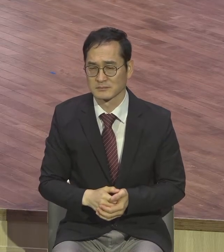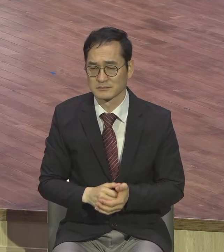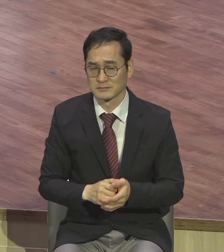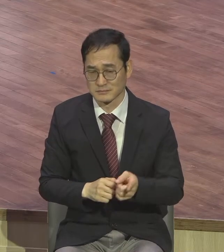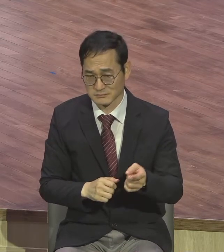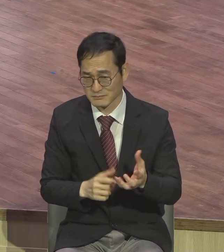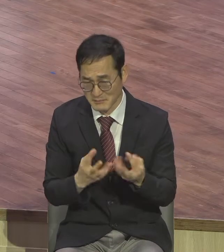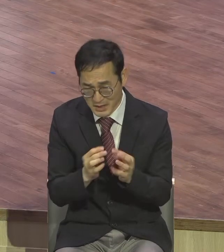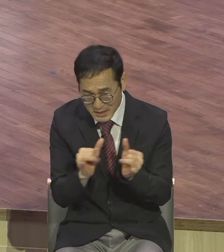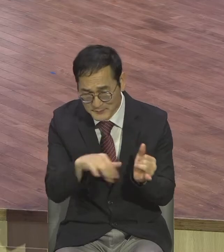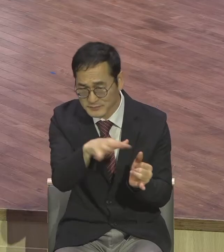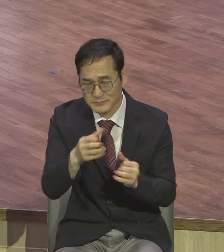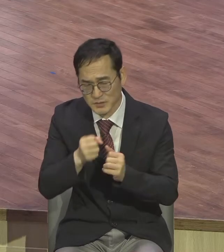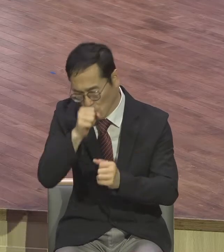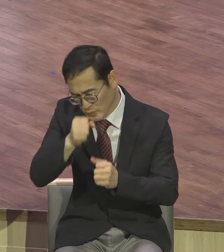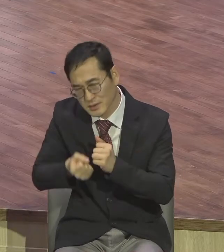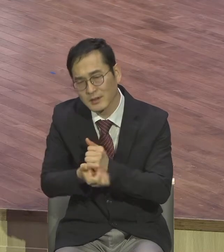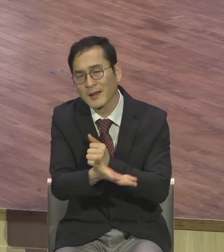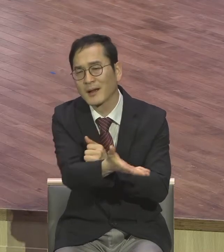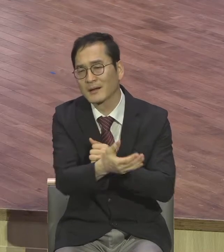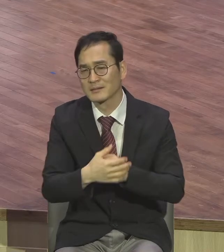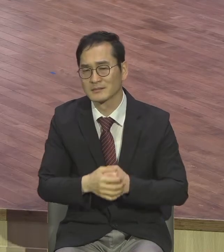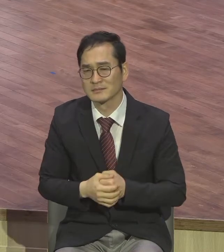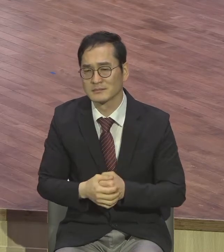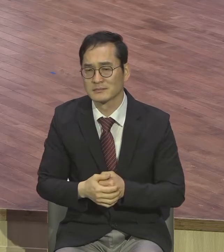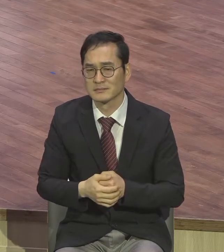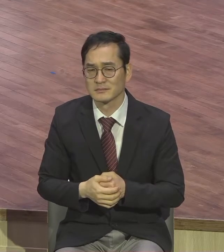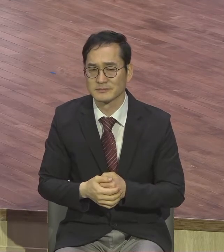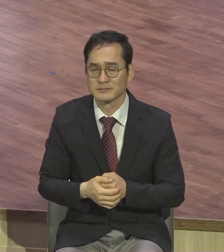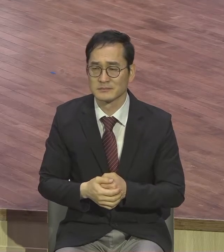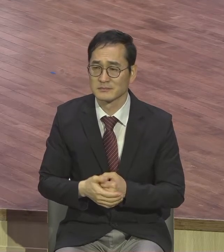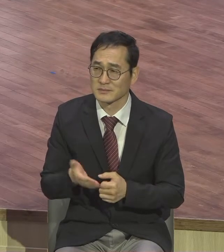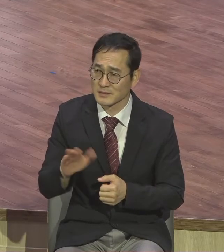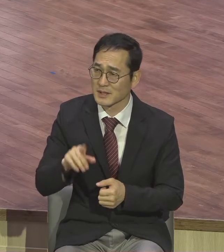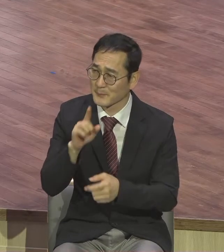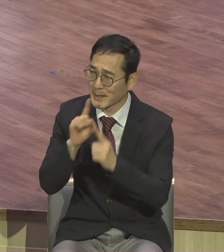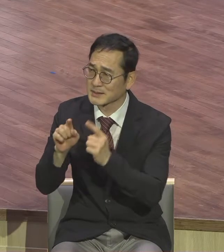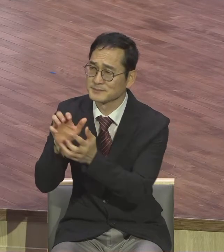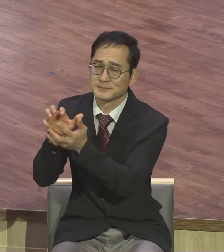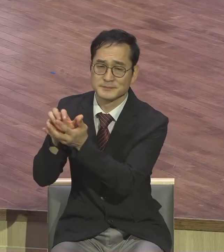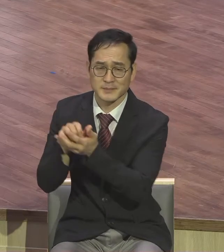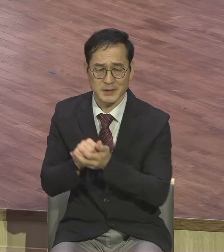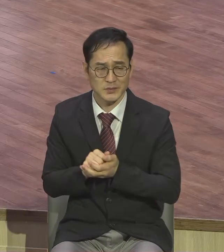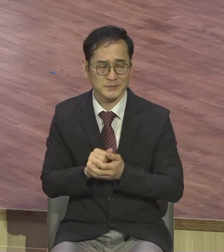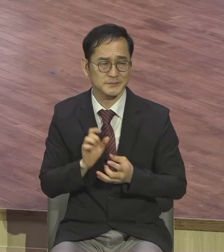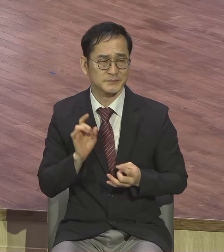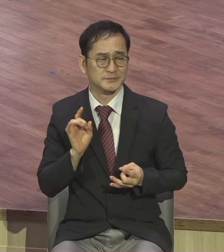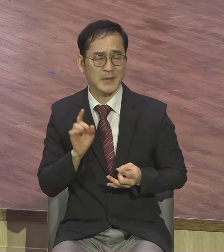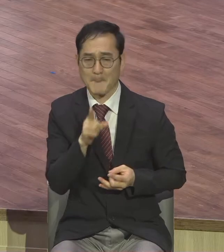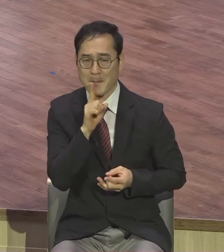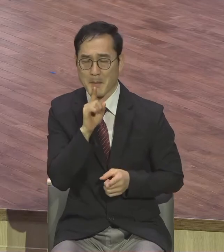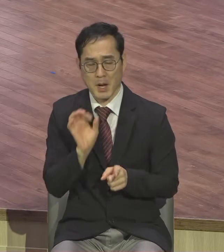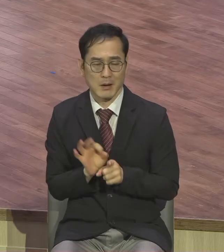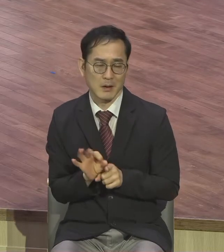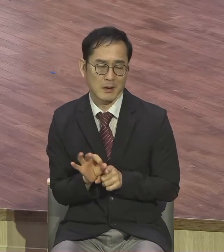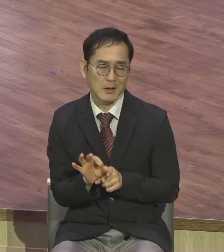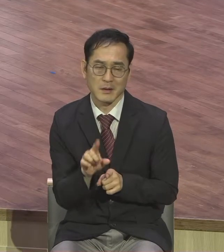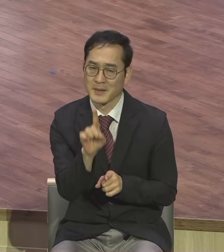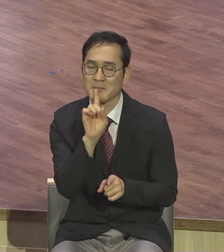계속 왔지요. 응답받은 것처럼 받지도 못하면서. 어디에도 못 받으면 받은 것처럼. 그렇게